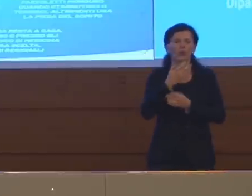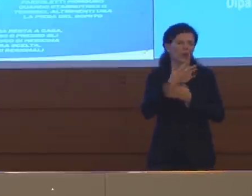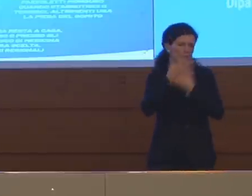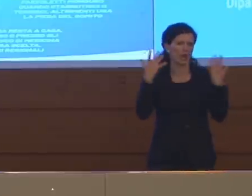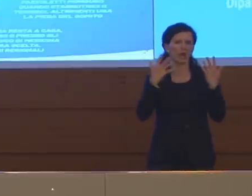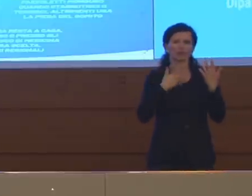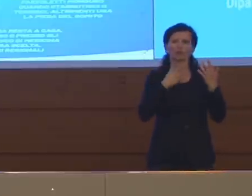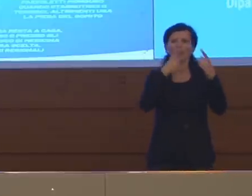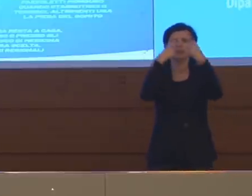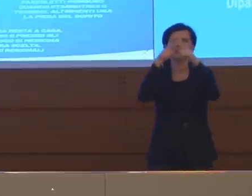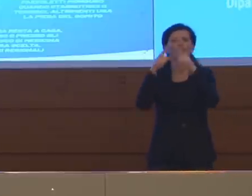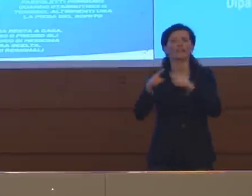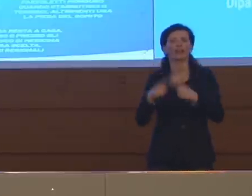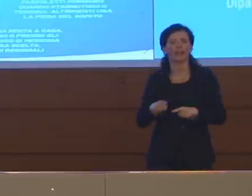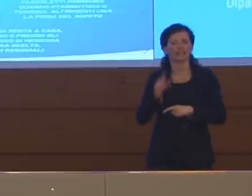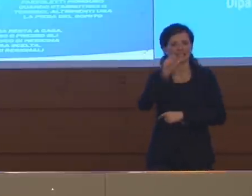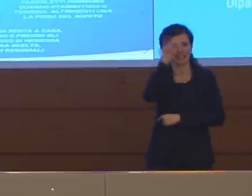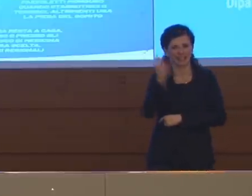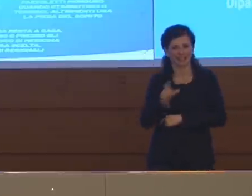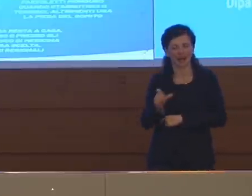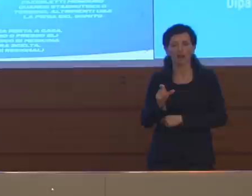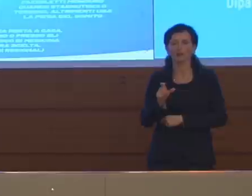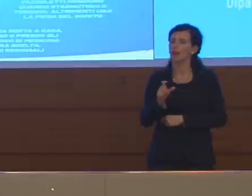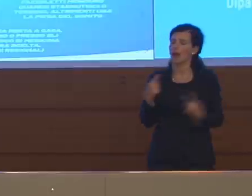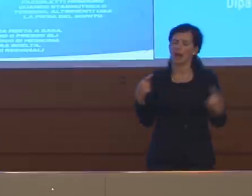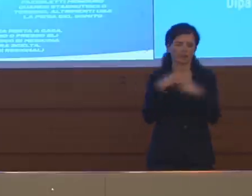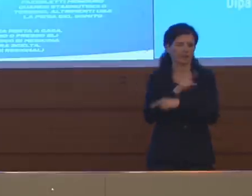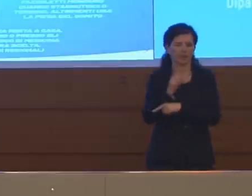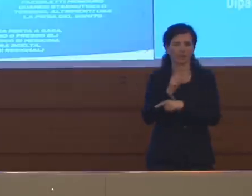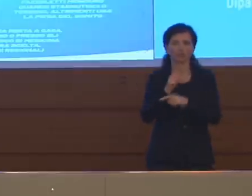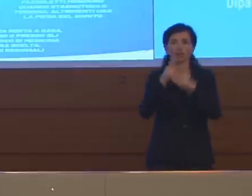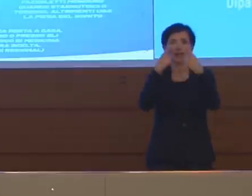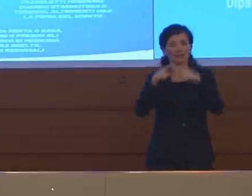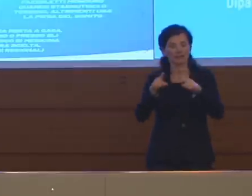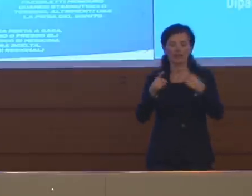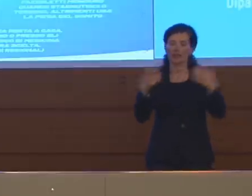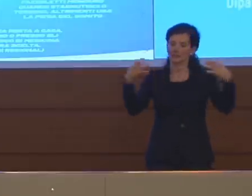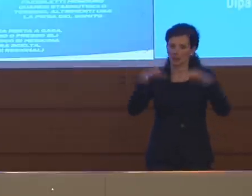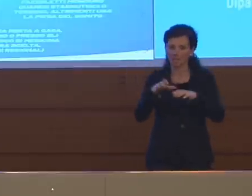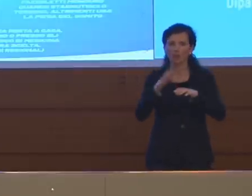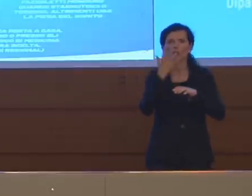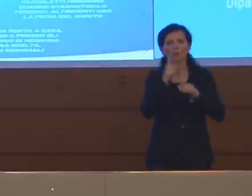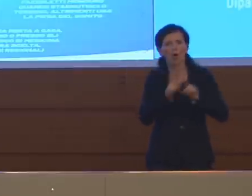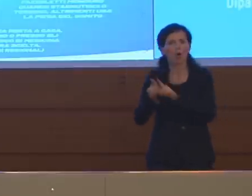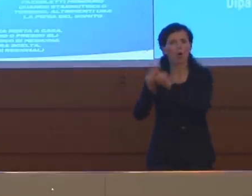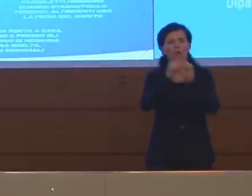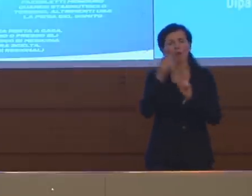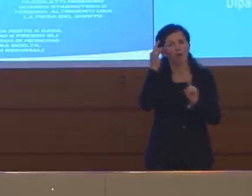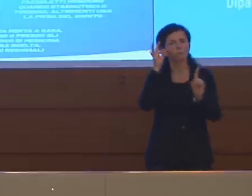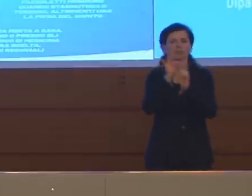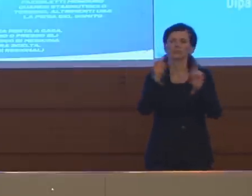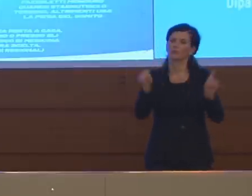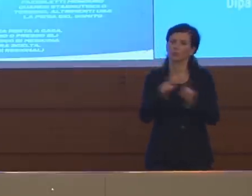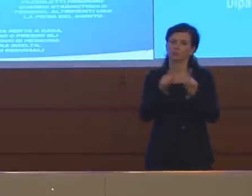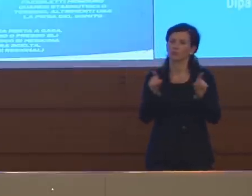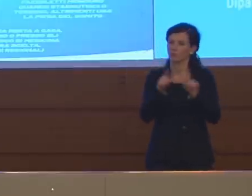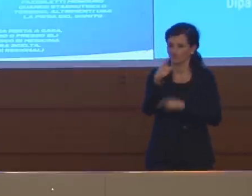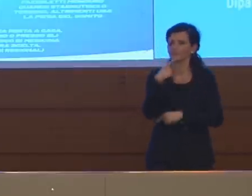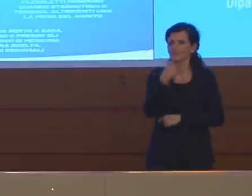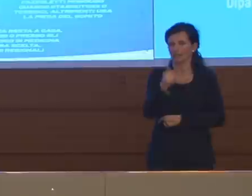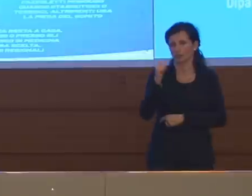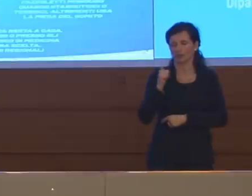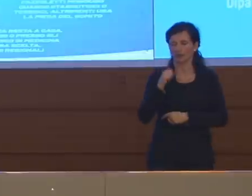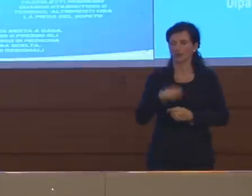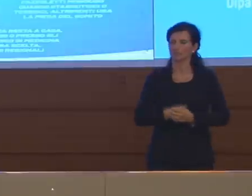nel territorio per fare in modo che questa disomogeneità si riduca e si raggiunga l'obiettivo che lei ha sottolineato.